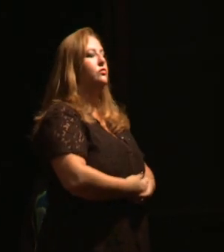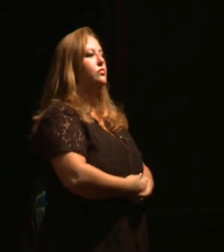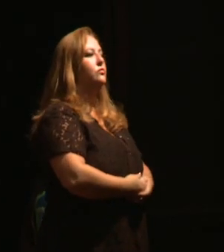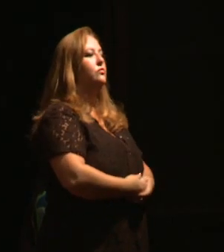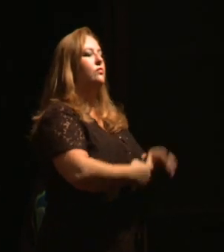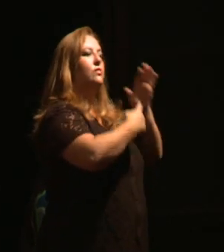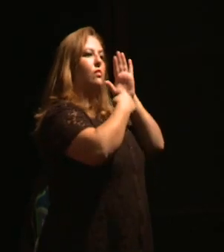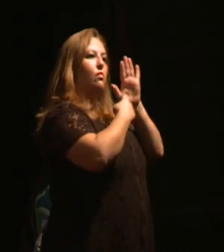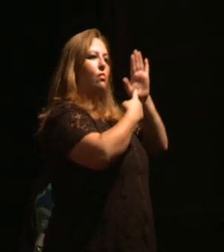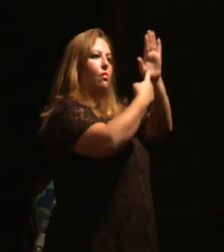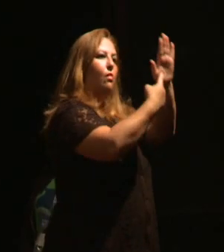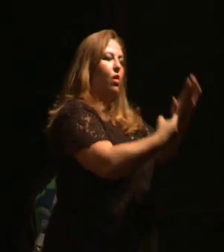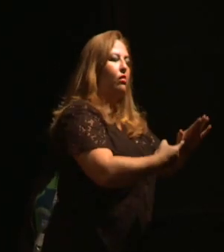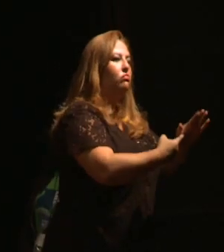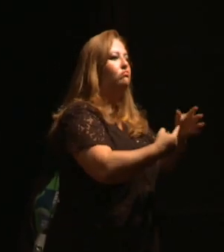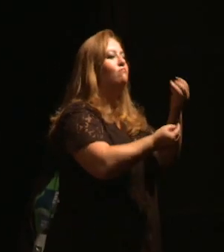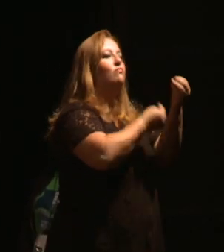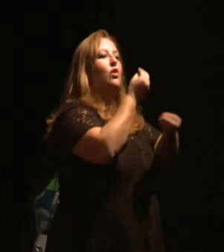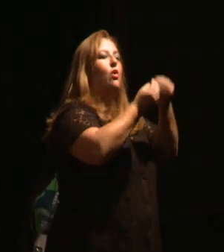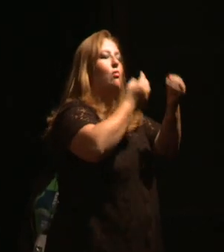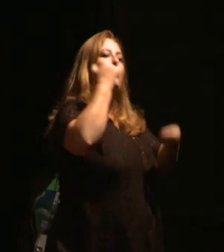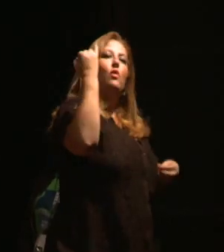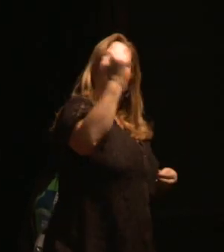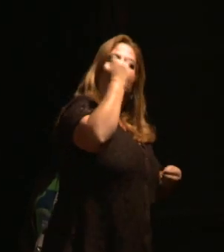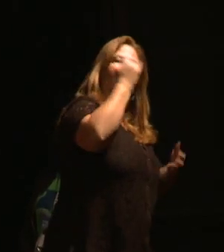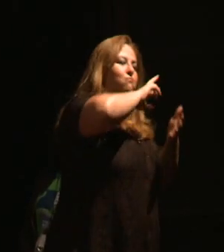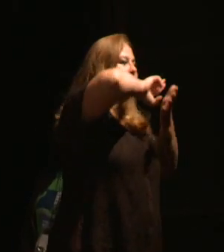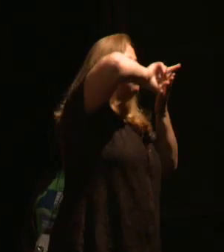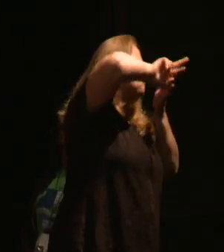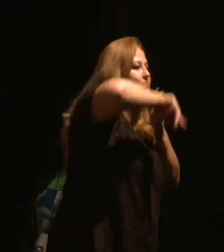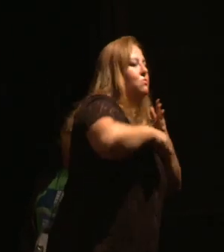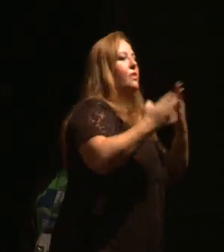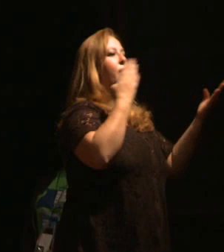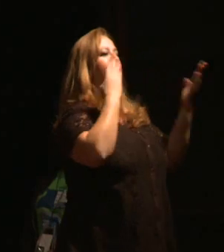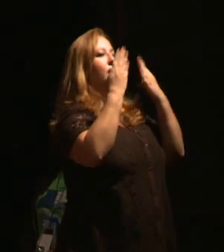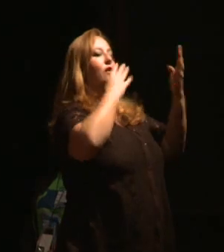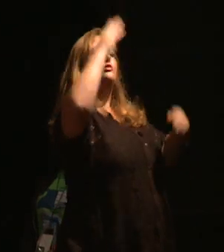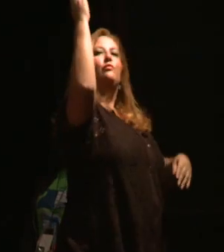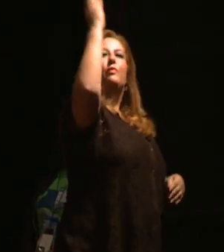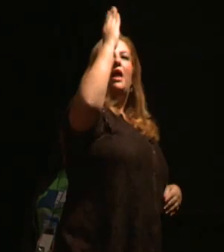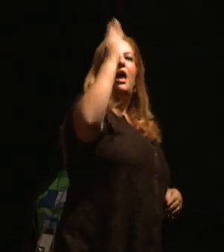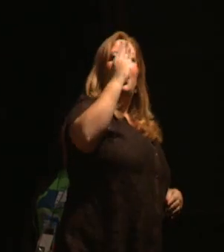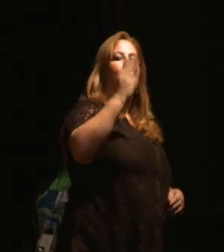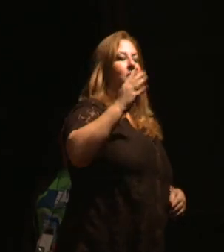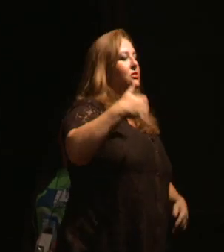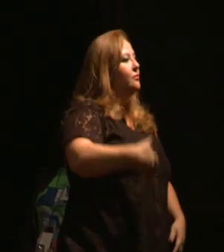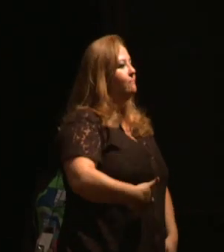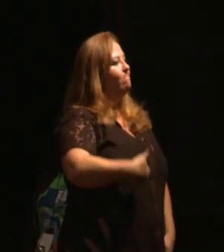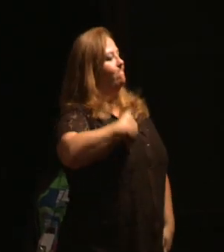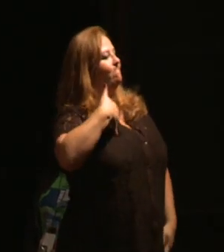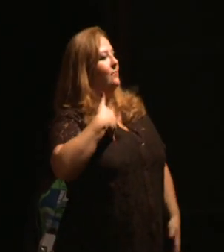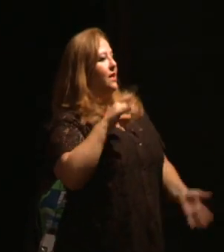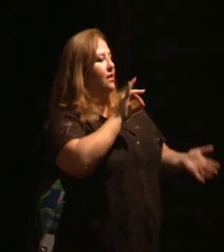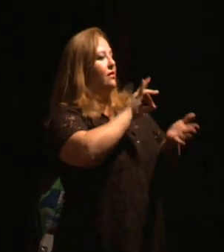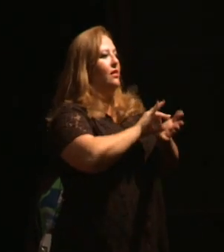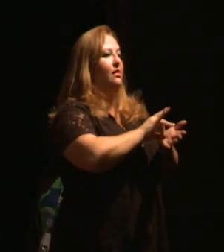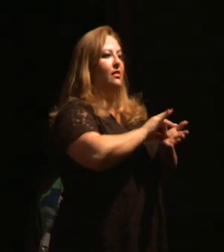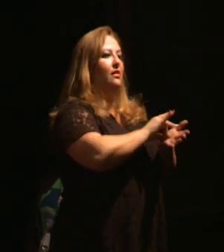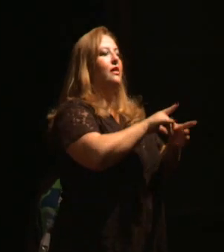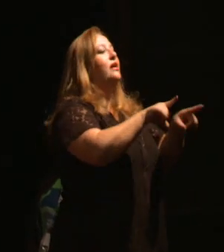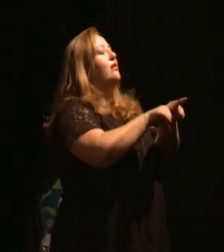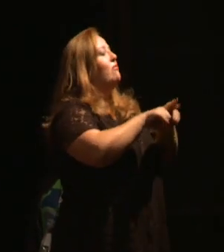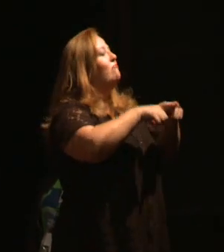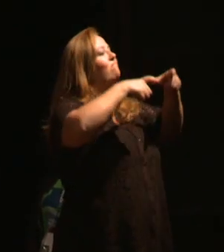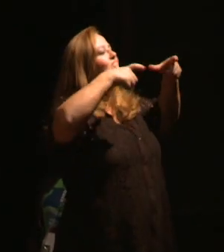Mostrar o tamanho e a diversidade da psicologia brasileira nos enche de orgulho e